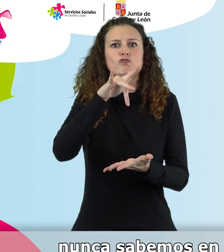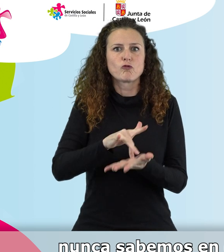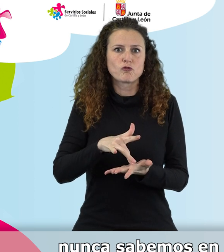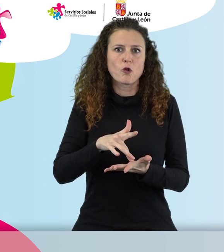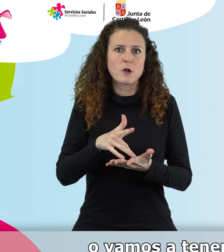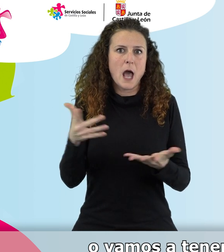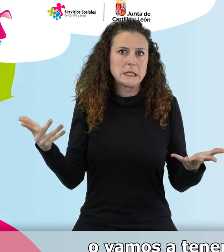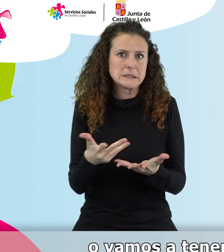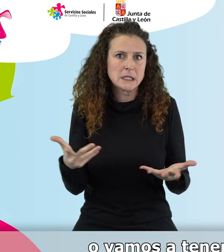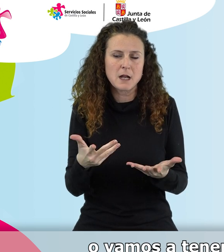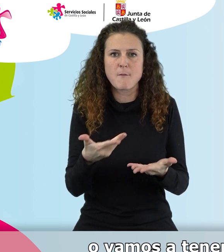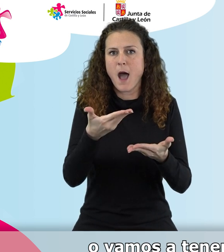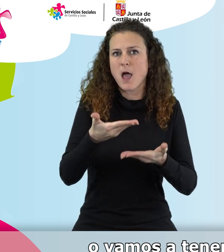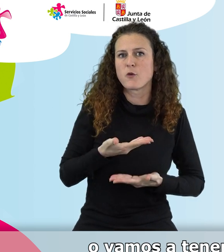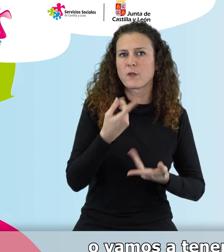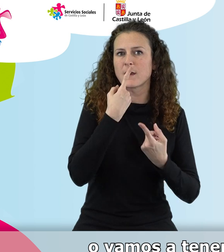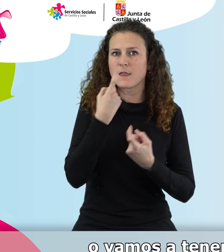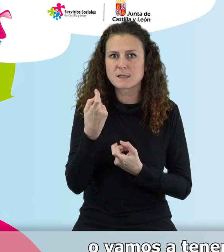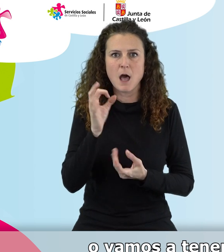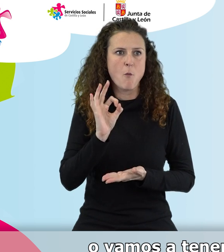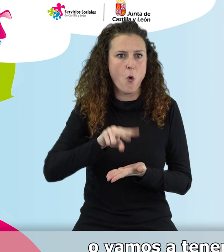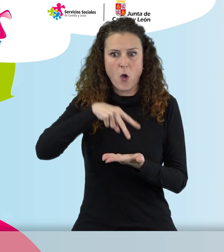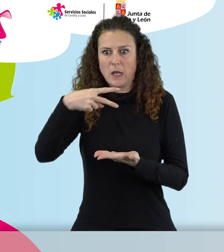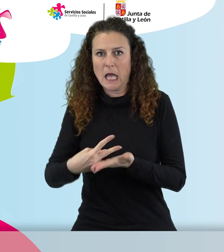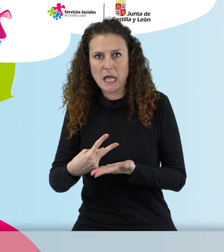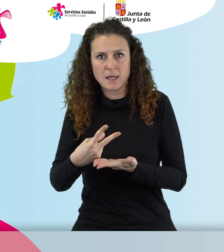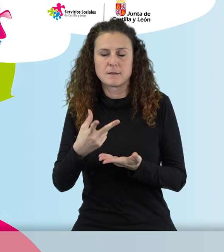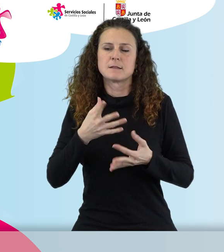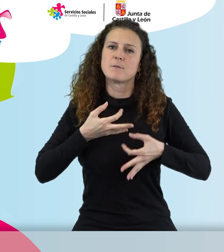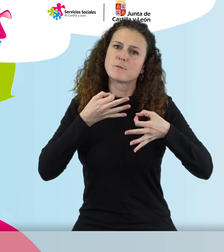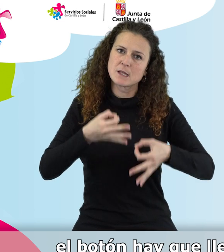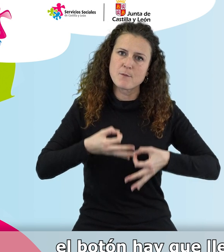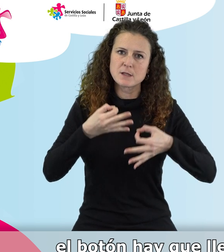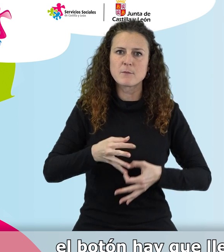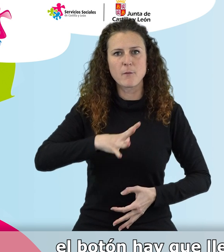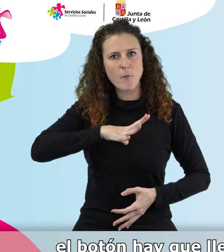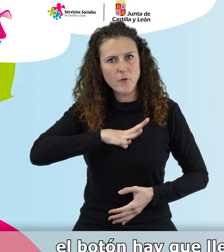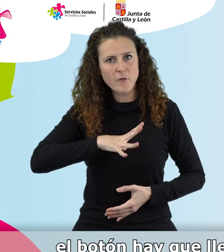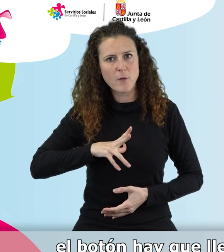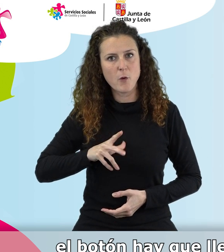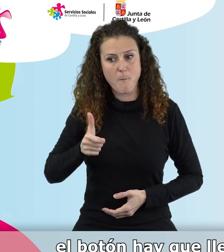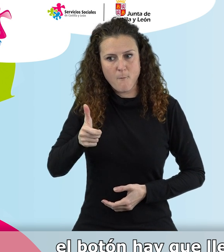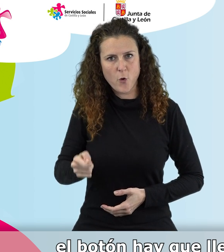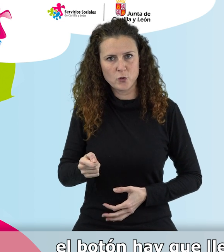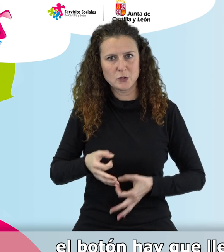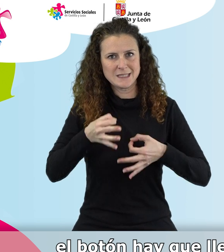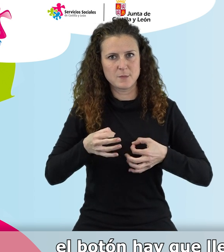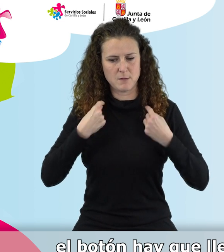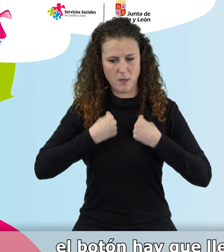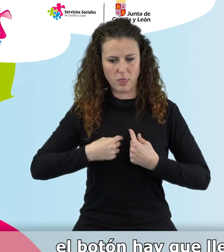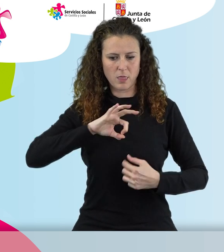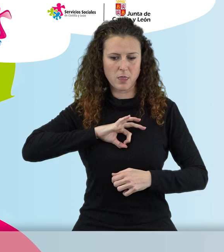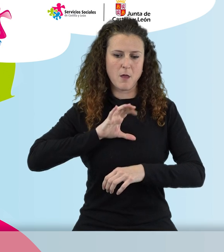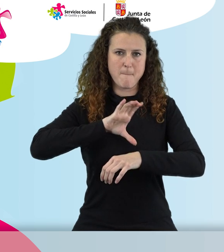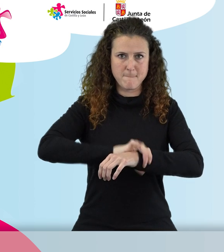necesitar esa ayuda o vamos a tener esa caída o lo que sea. Por lo tanto, por favor, el botón hay que llevarlo siempre a mano y en la